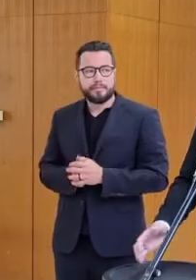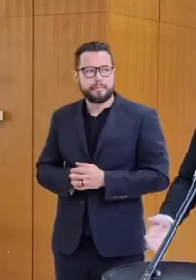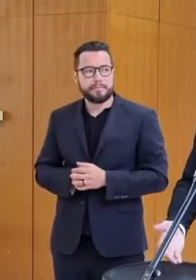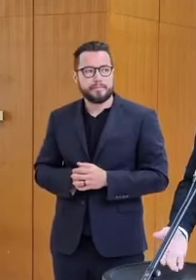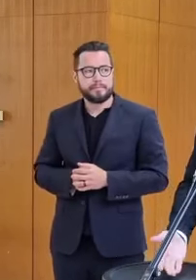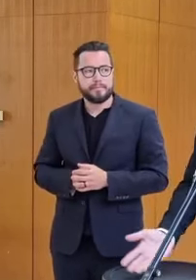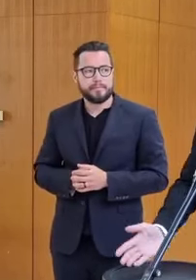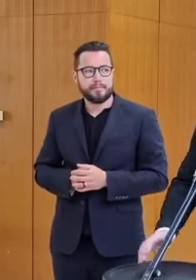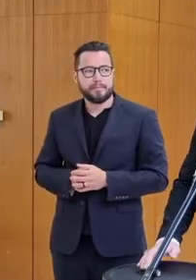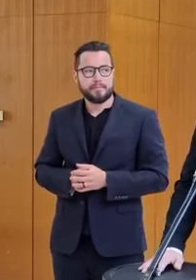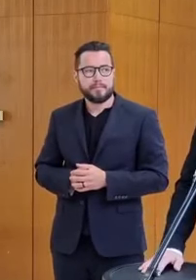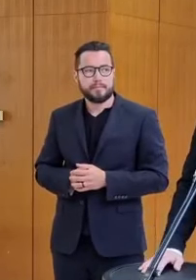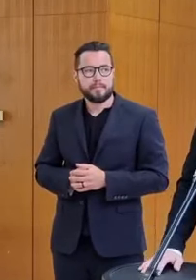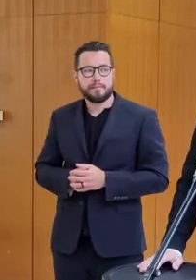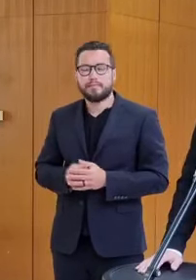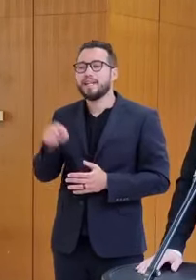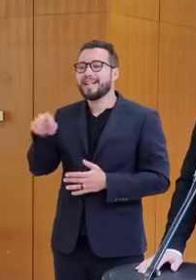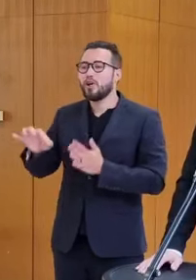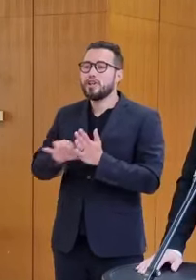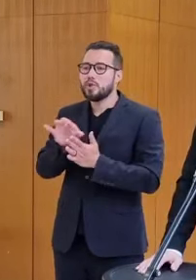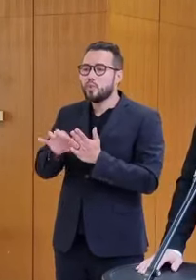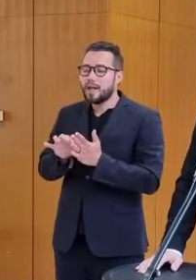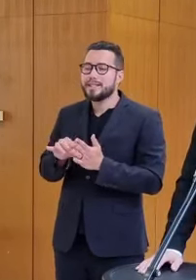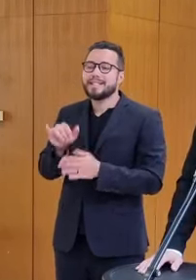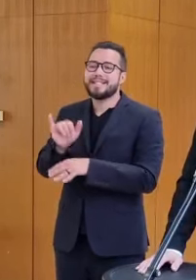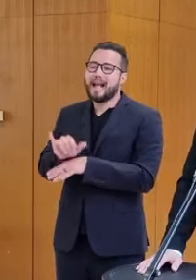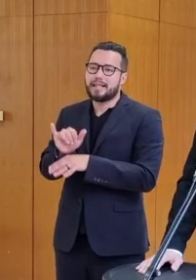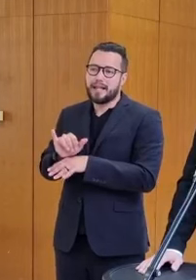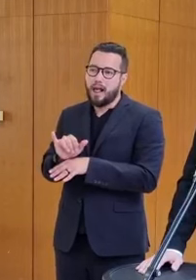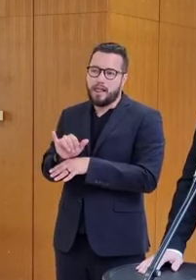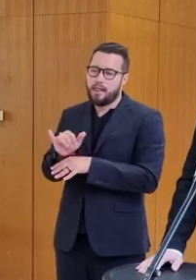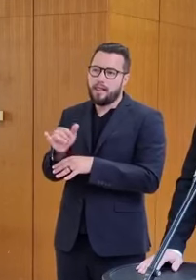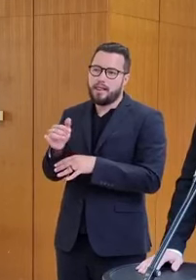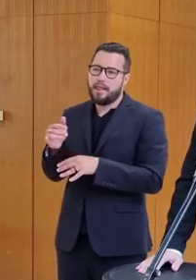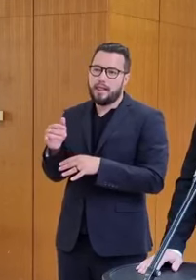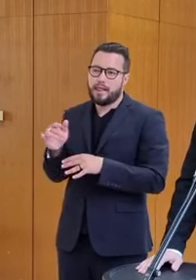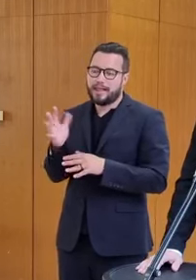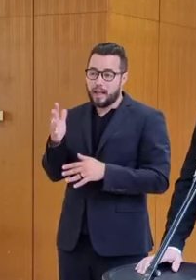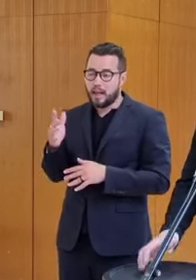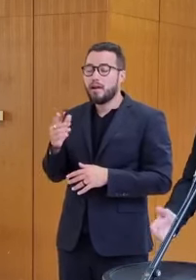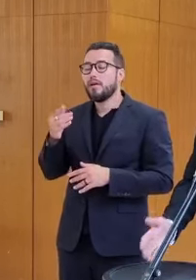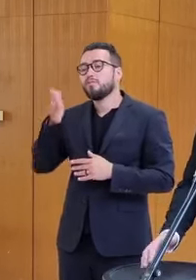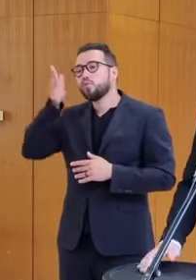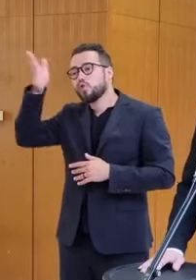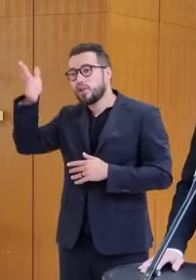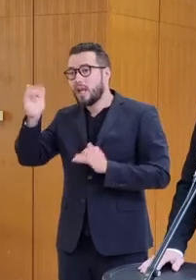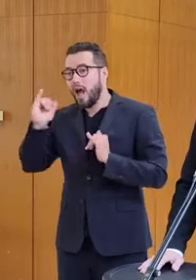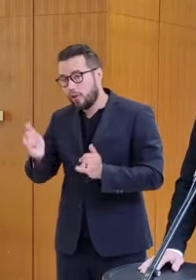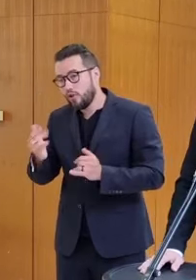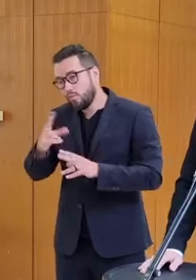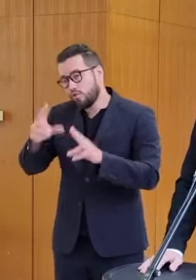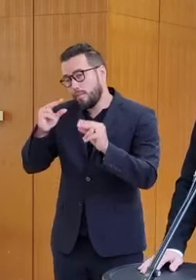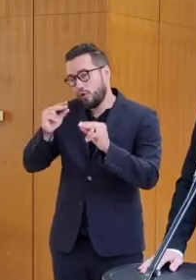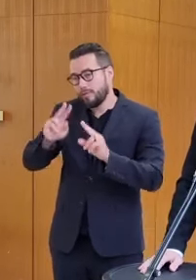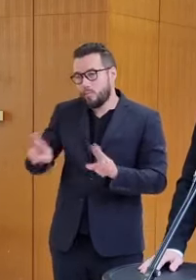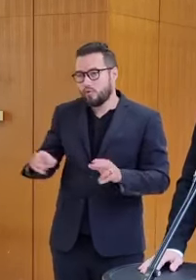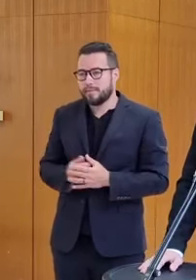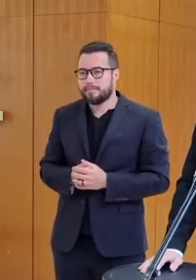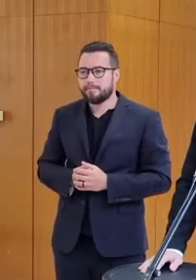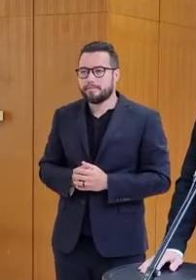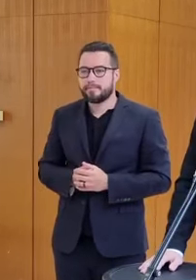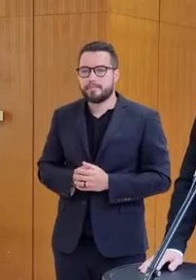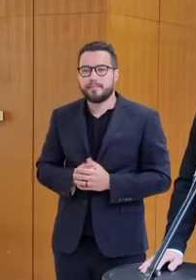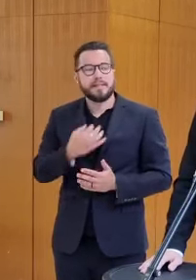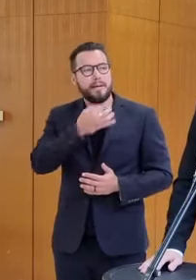Takáto situácia ale momentálne nie je. A ak sa k nej dostaneme, tak potom sa o môžeme porozprávať. A koľko už preslovuje pán